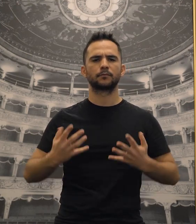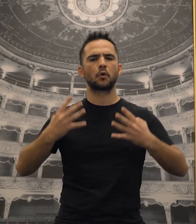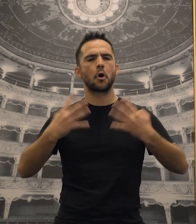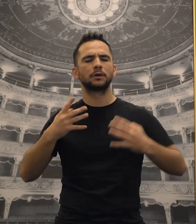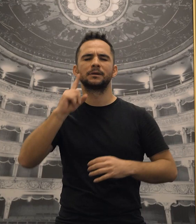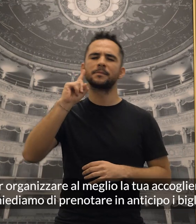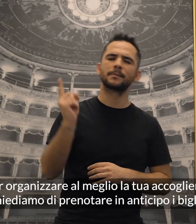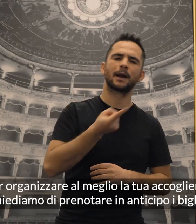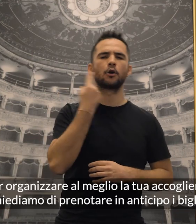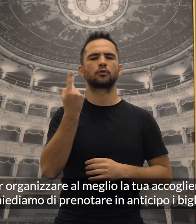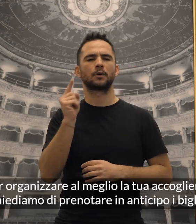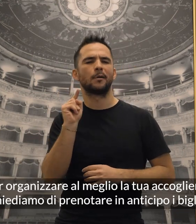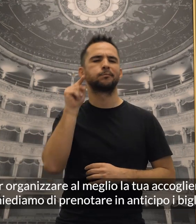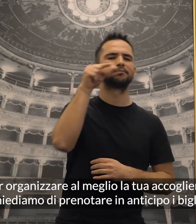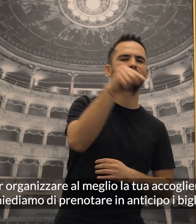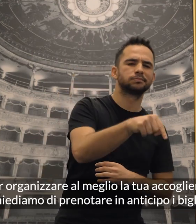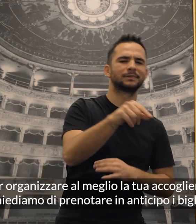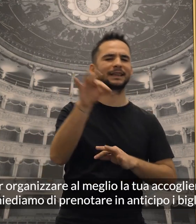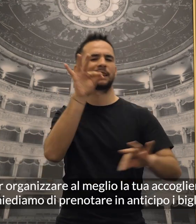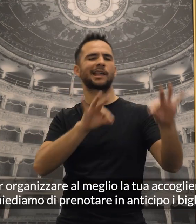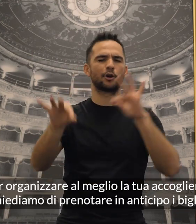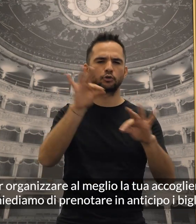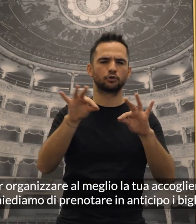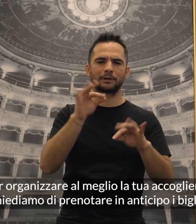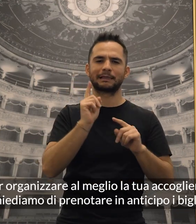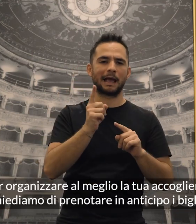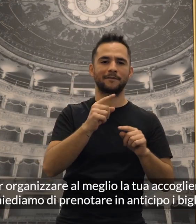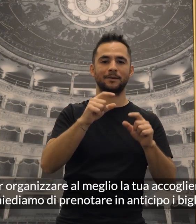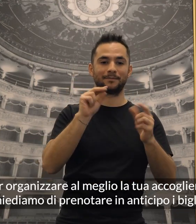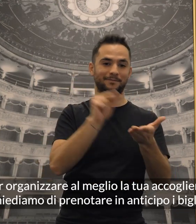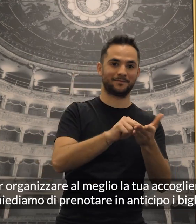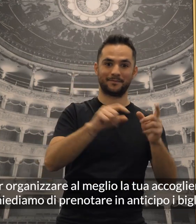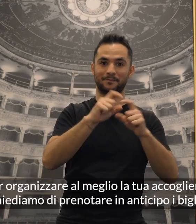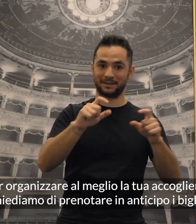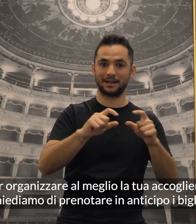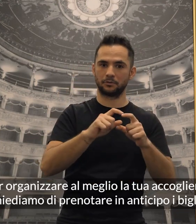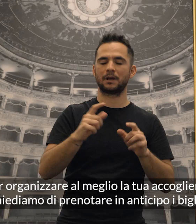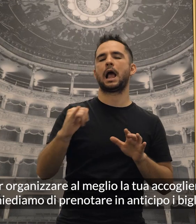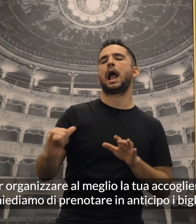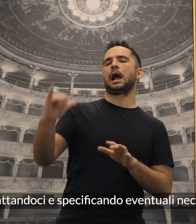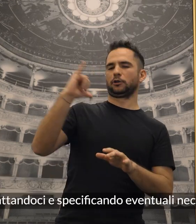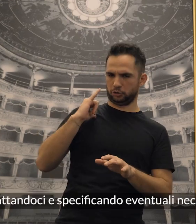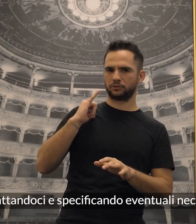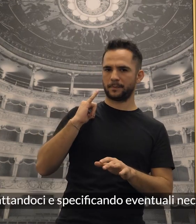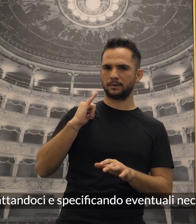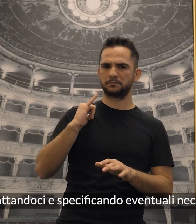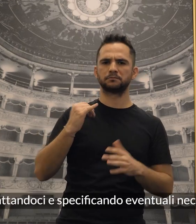per organizzare al meglio la tua accoglienza, ti chiediamo di prenotare in anticipo i biglietti, contattandoci e